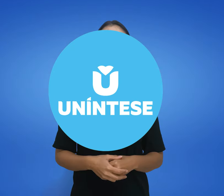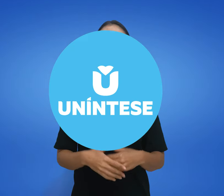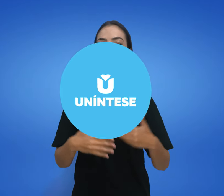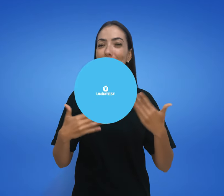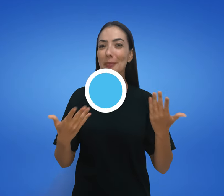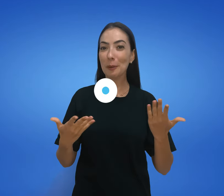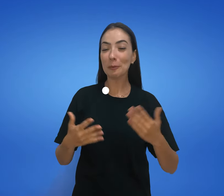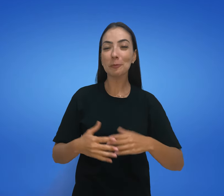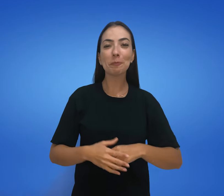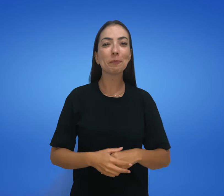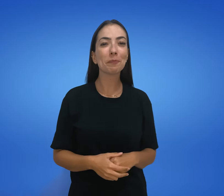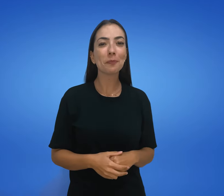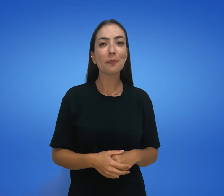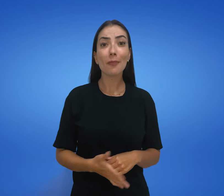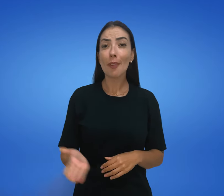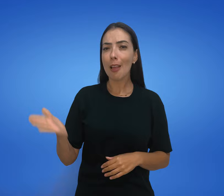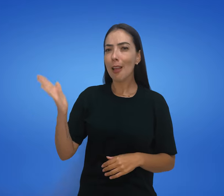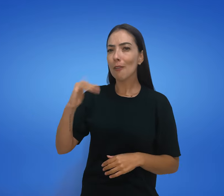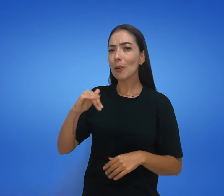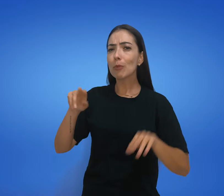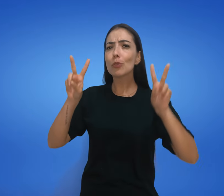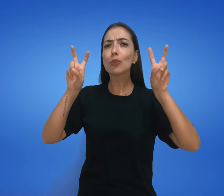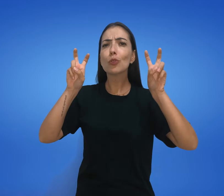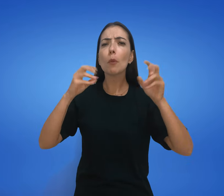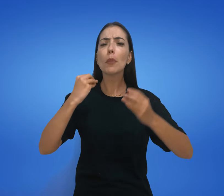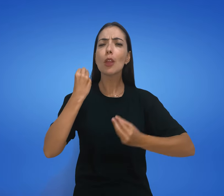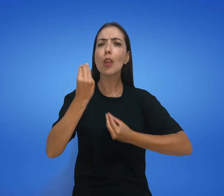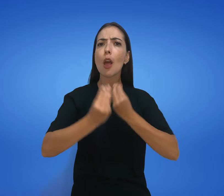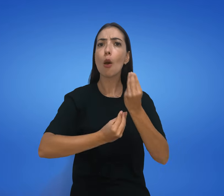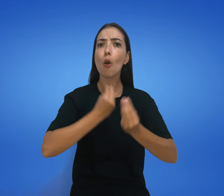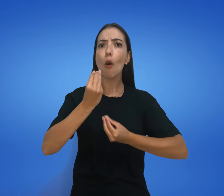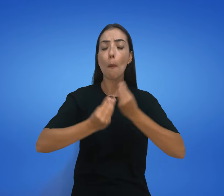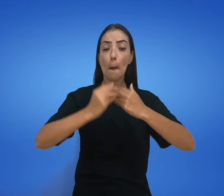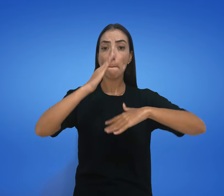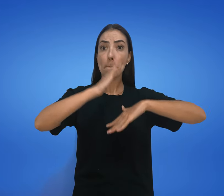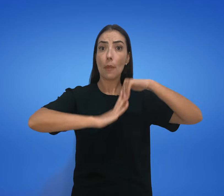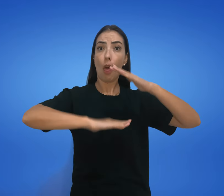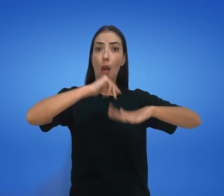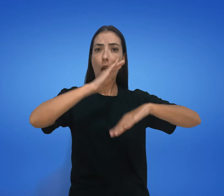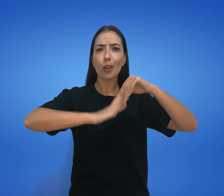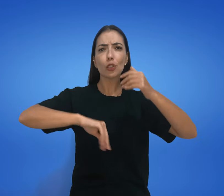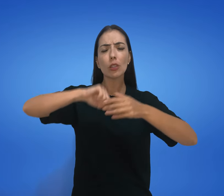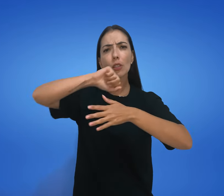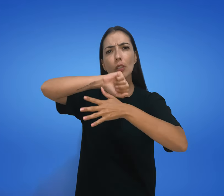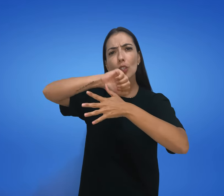Vamos então conversar sobre praticar libras sozinho.